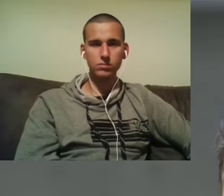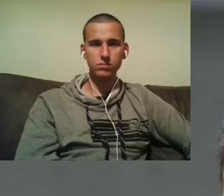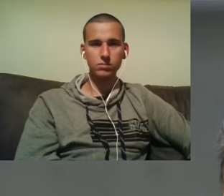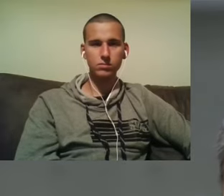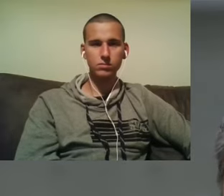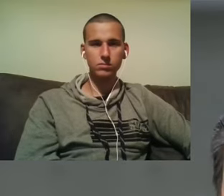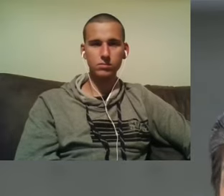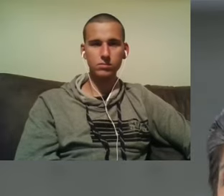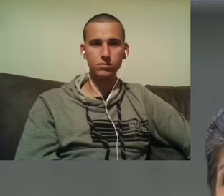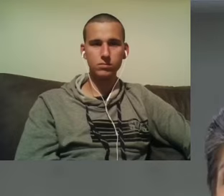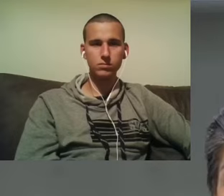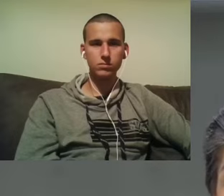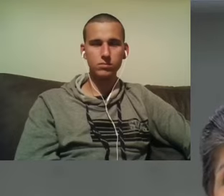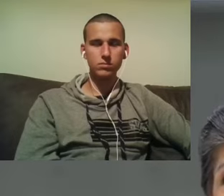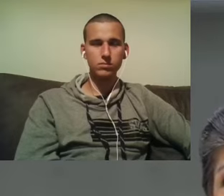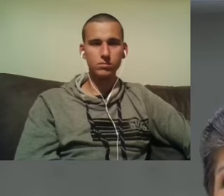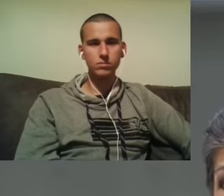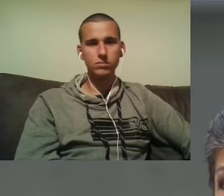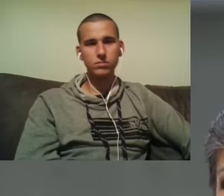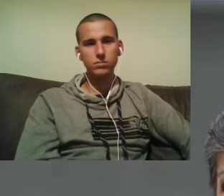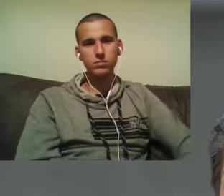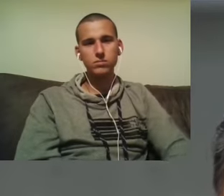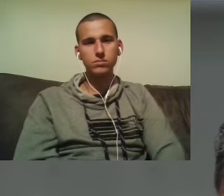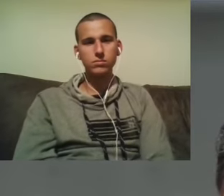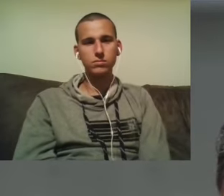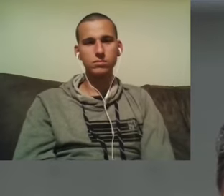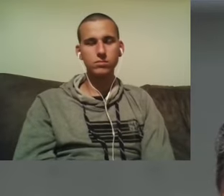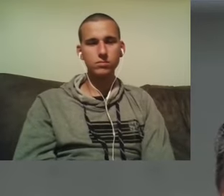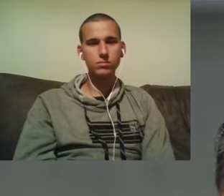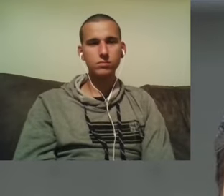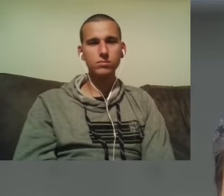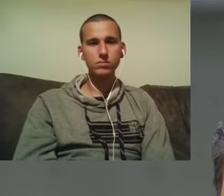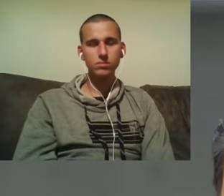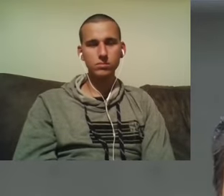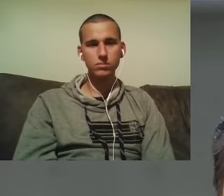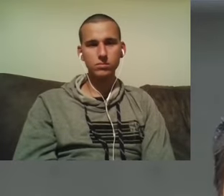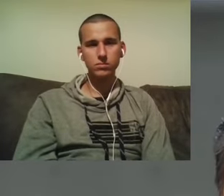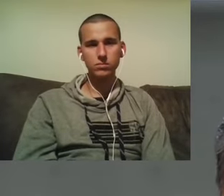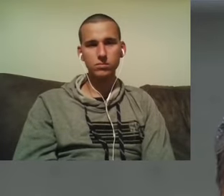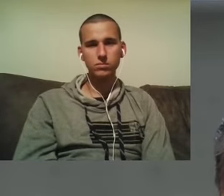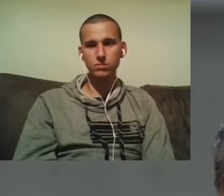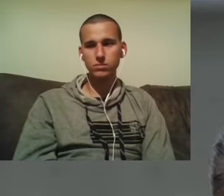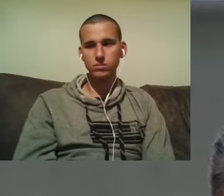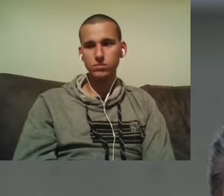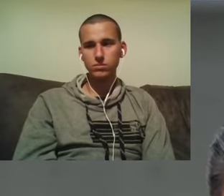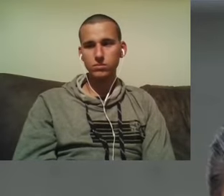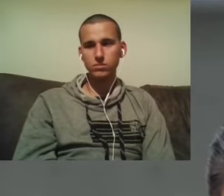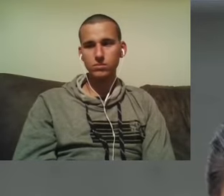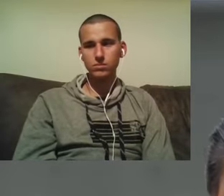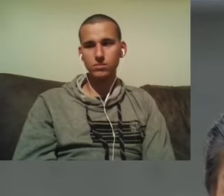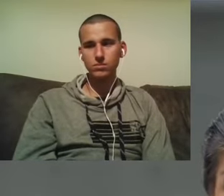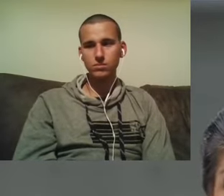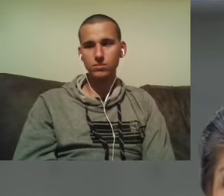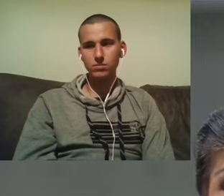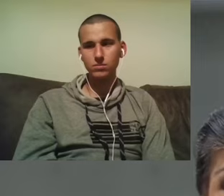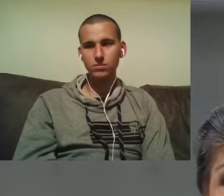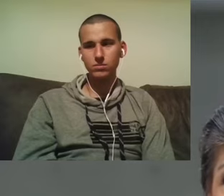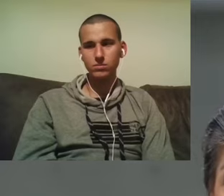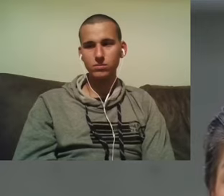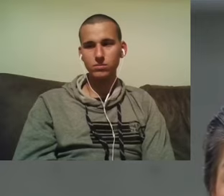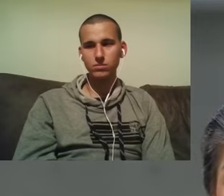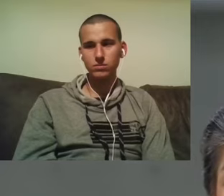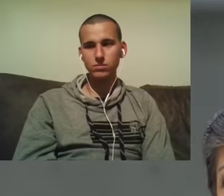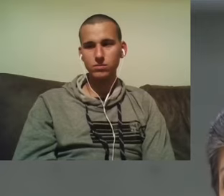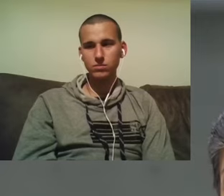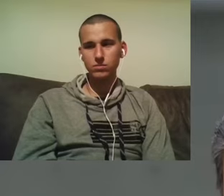Hab und Gut verloren, ihre Häuser sind zerstört worden. Es haben sogar Menschen ihr Leben verloren. Und andere